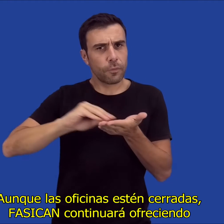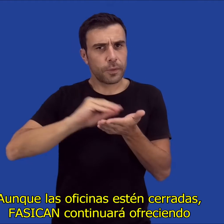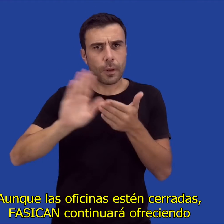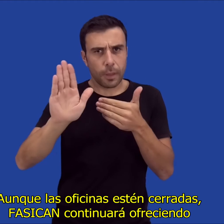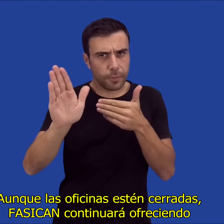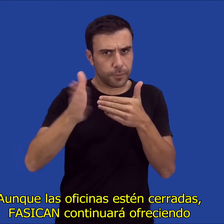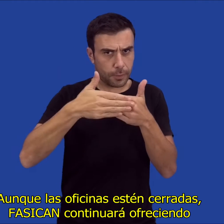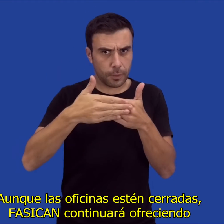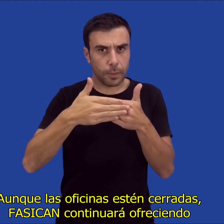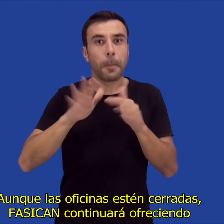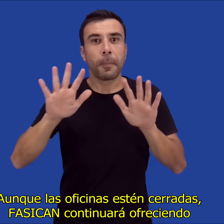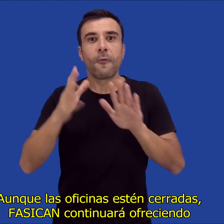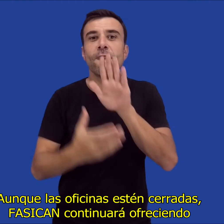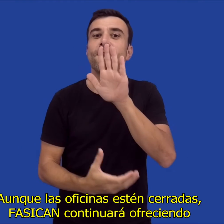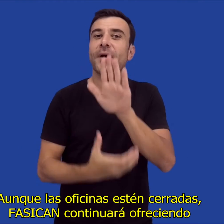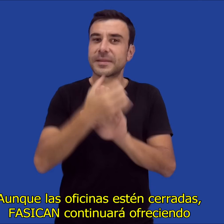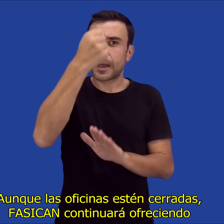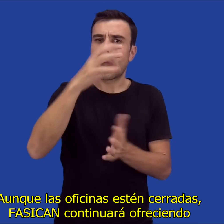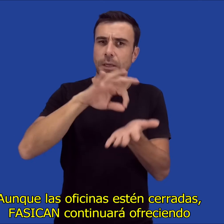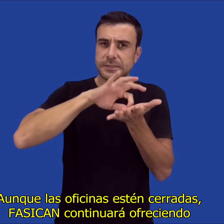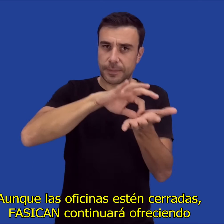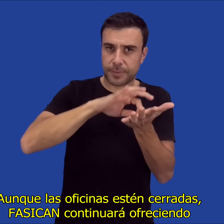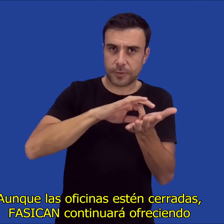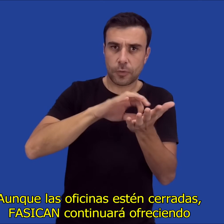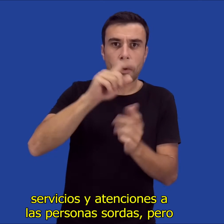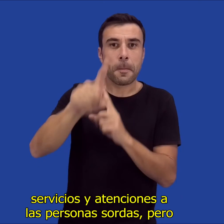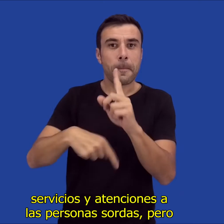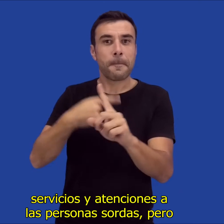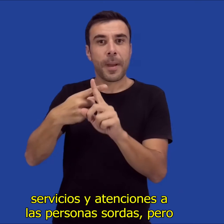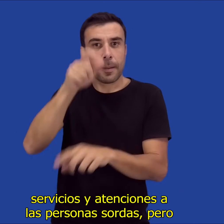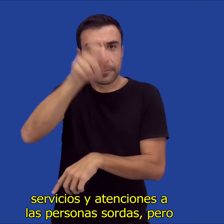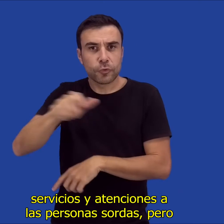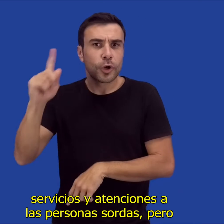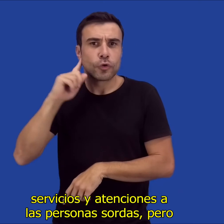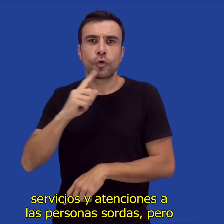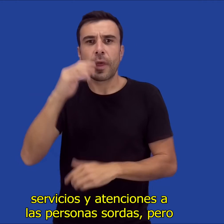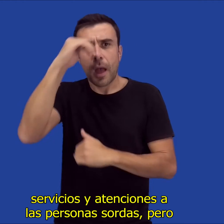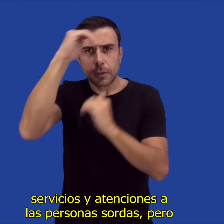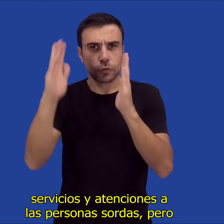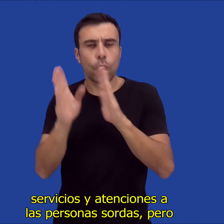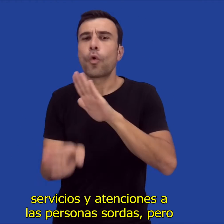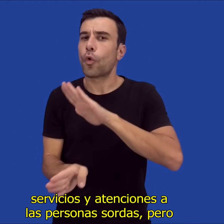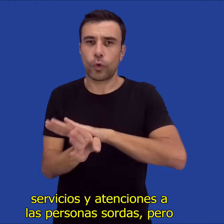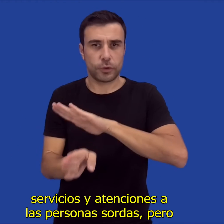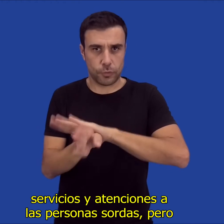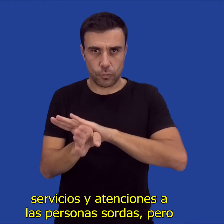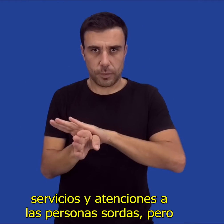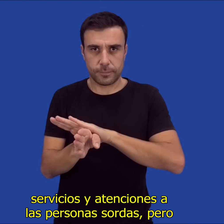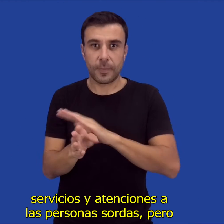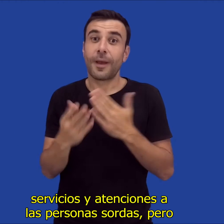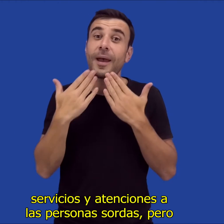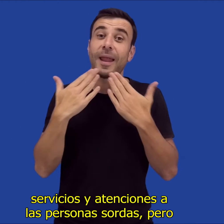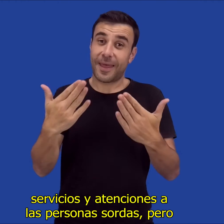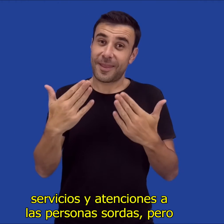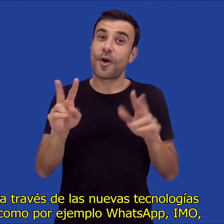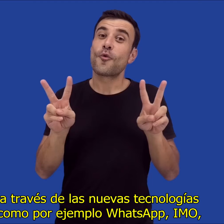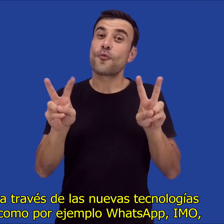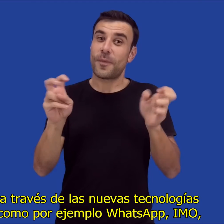oficina esté encerrada, Fasicán continuará ofreciendo servicios y atenciones a las personas sordas, pero a través